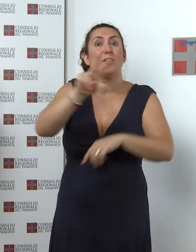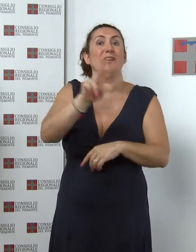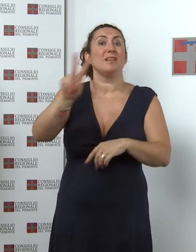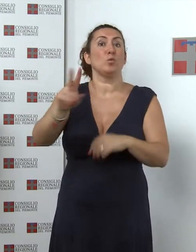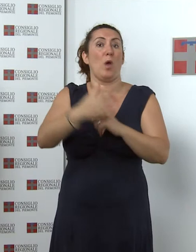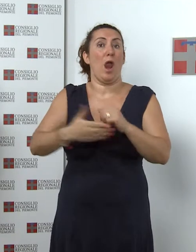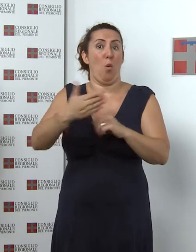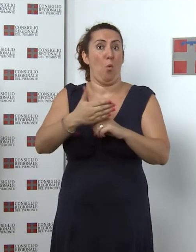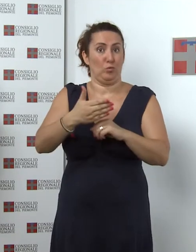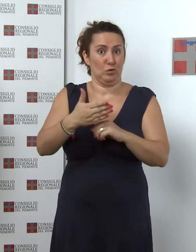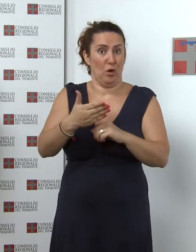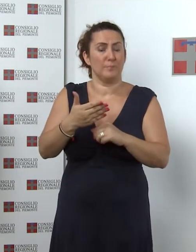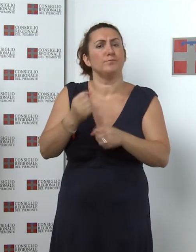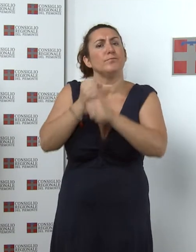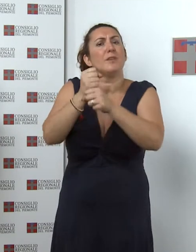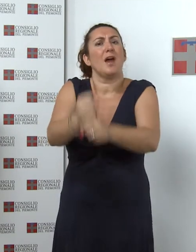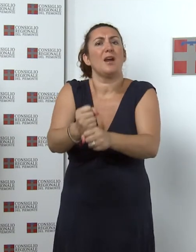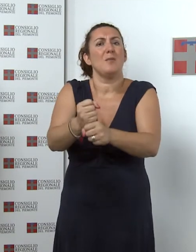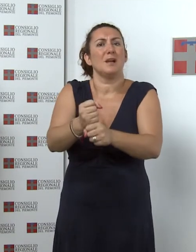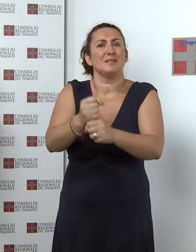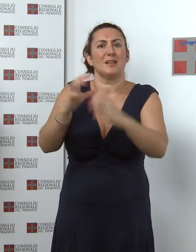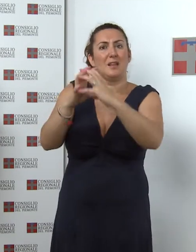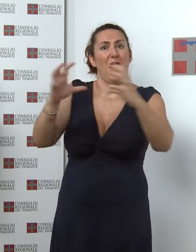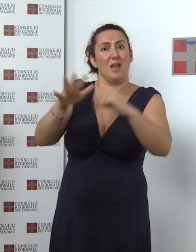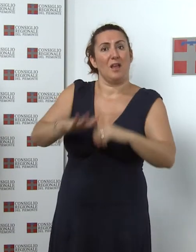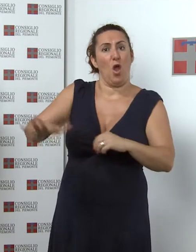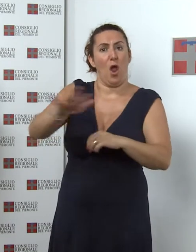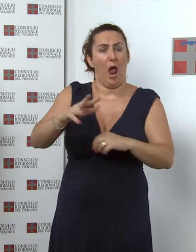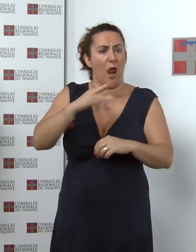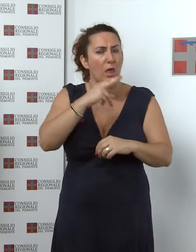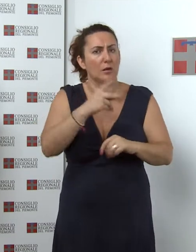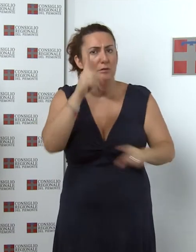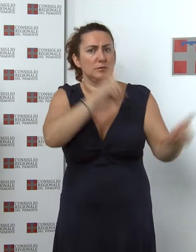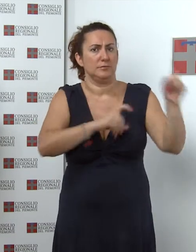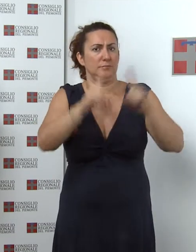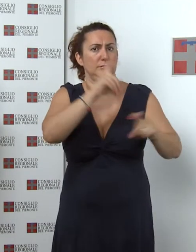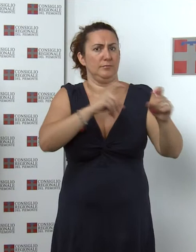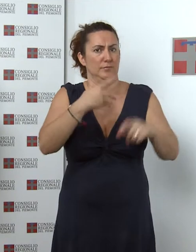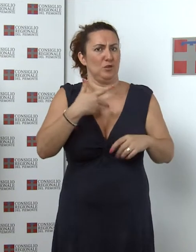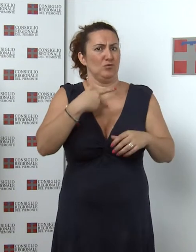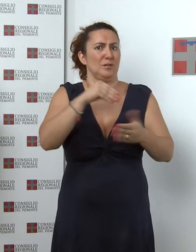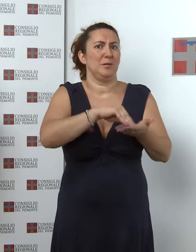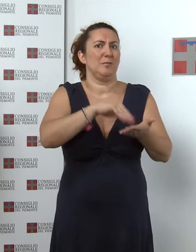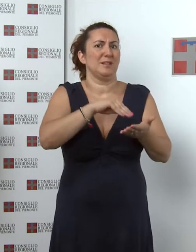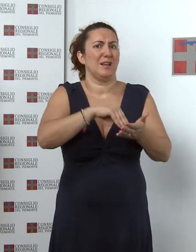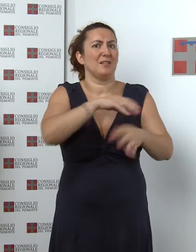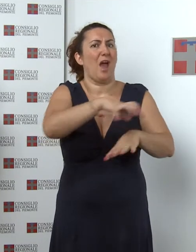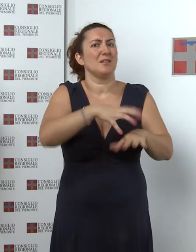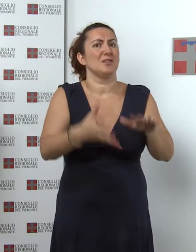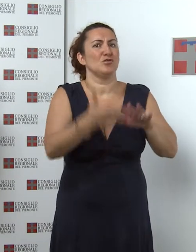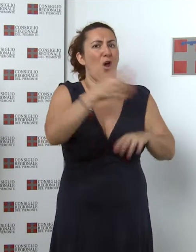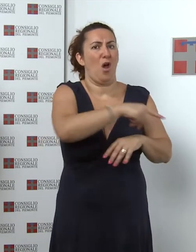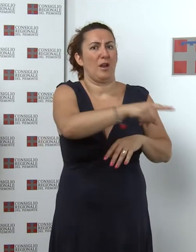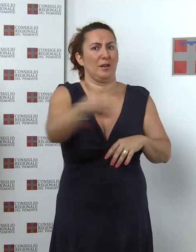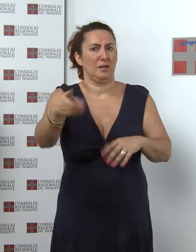Nel corso della seduta i rappresentati degli enti locali hanno espresso la loro preoccupazione agli assessori presenti in aula sulla mancanza di